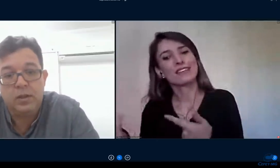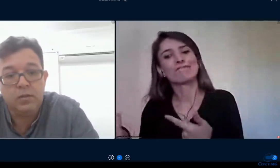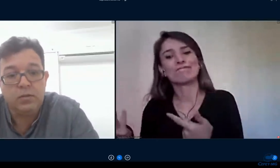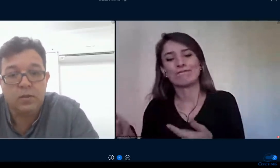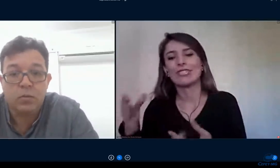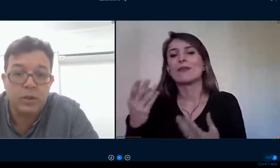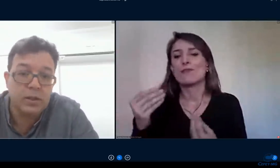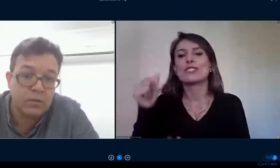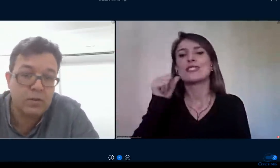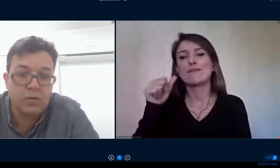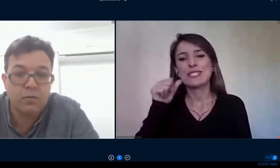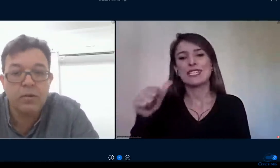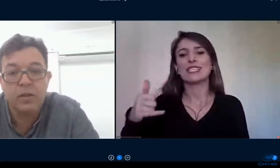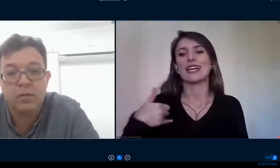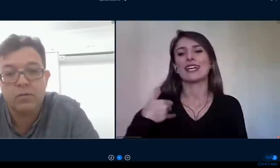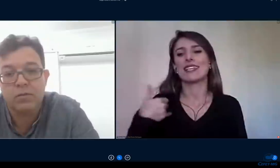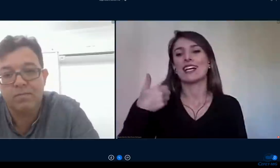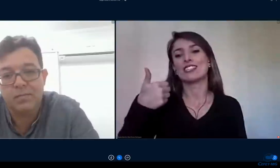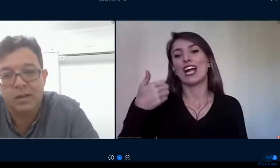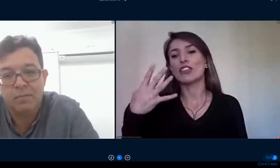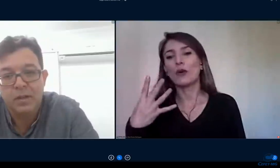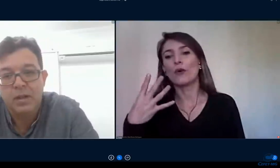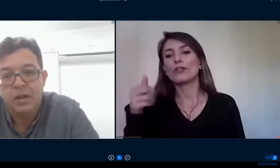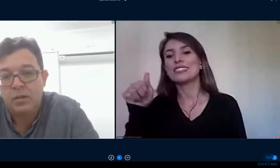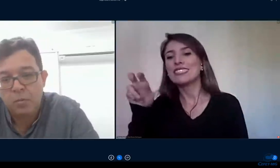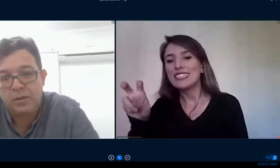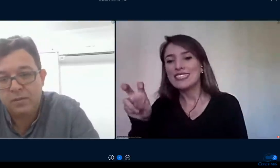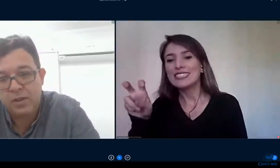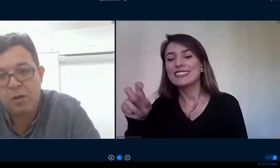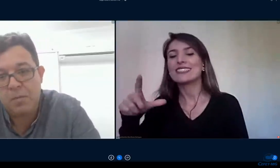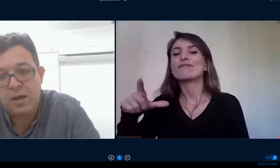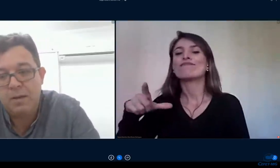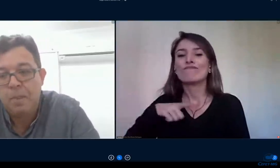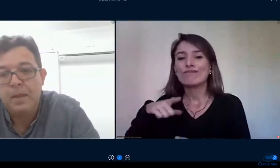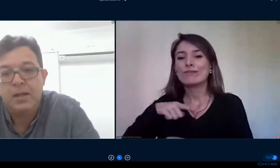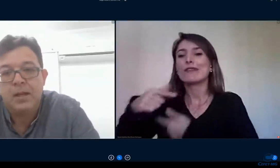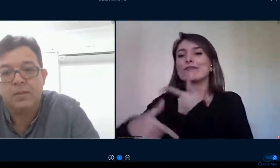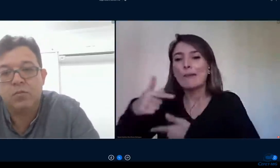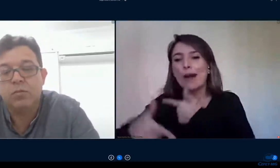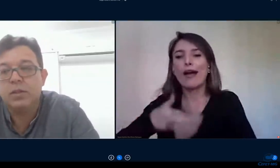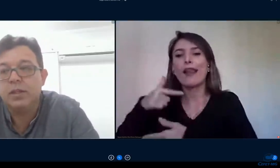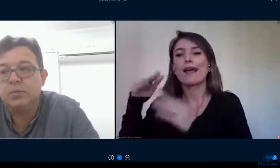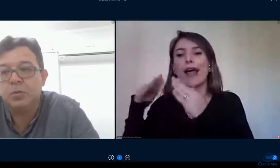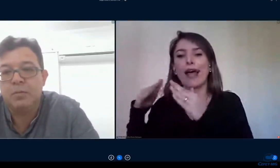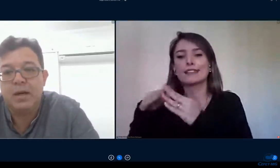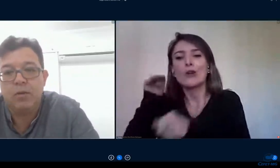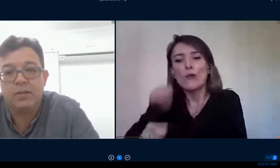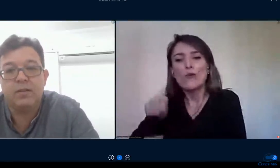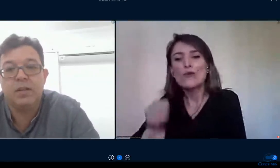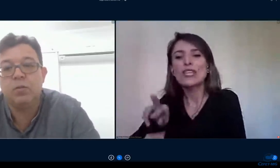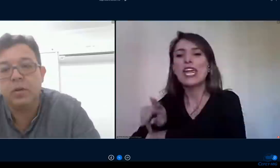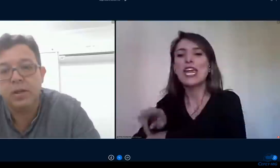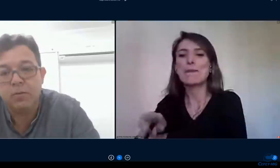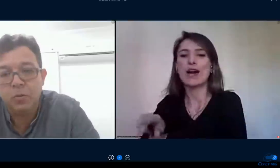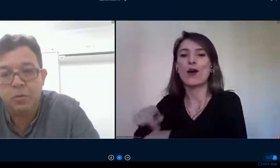e 15 anos estão cuidando de seus irmãozinhos né então como é você vai chamar essa estudante para uma aula síncrona ou para